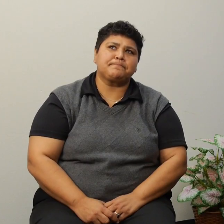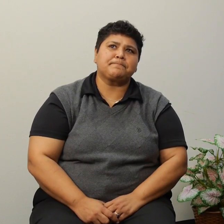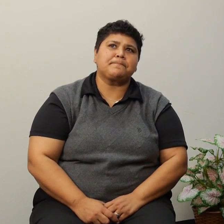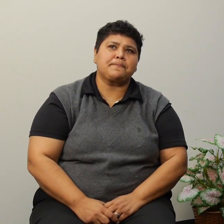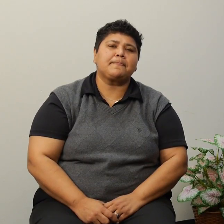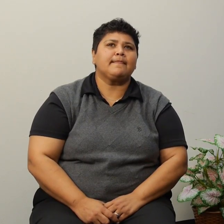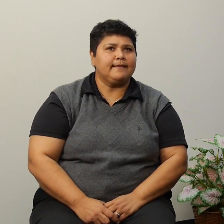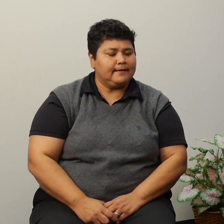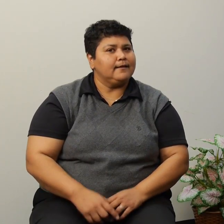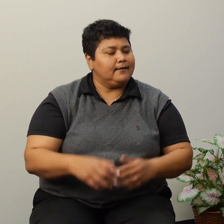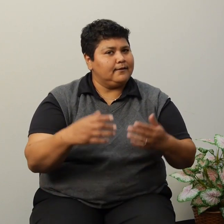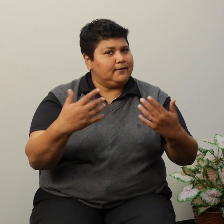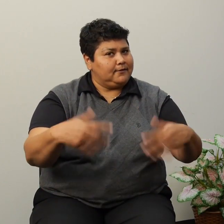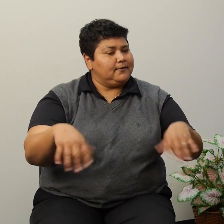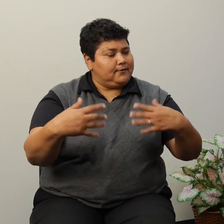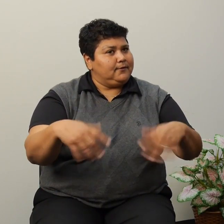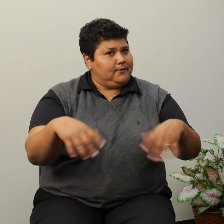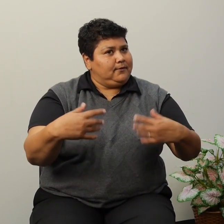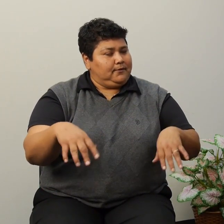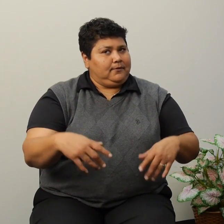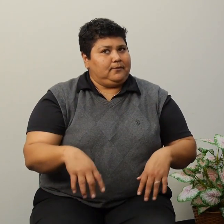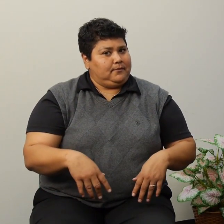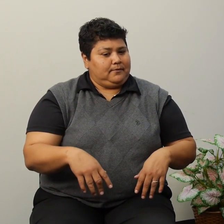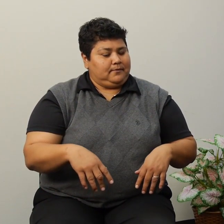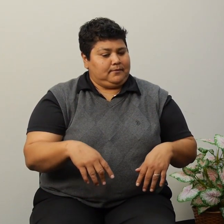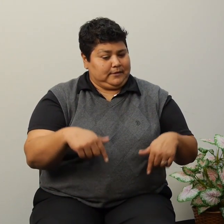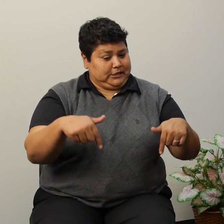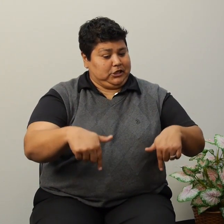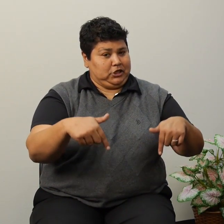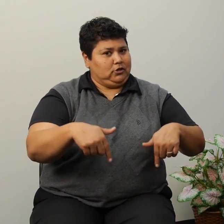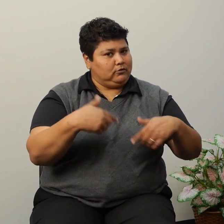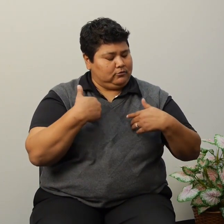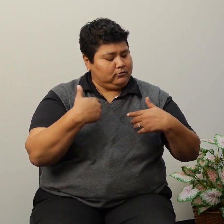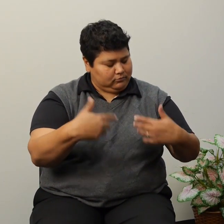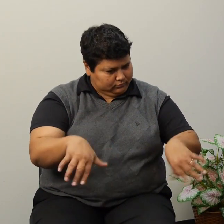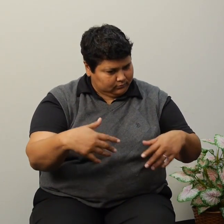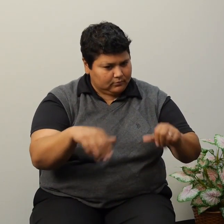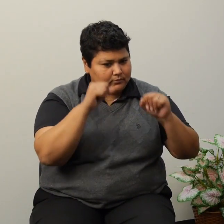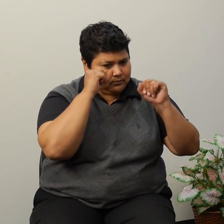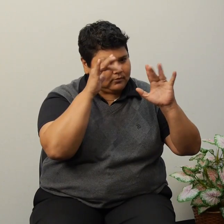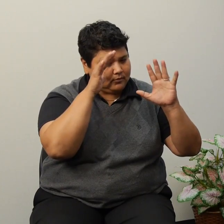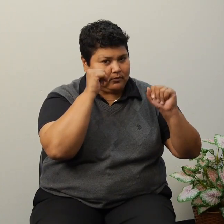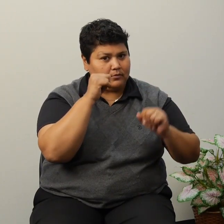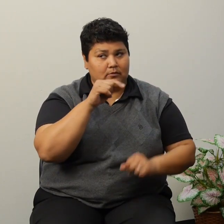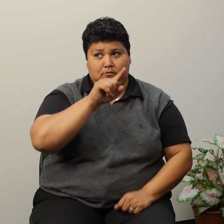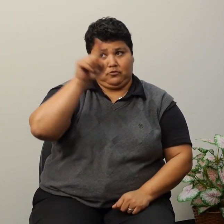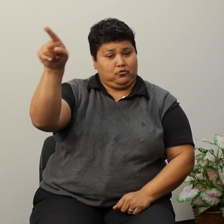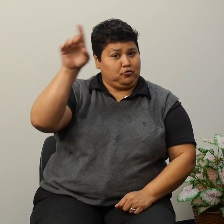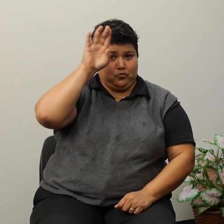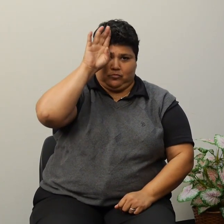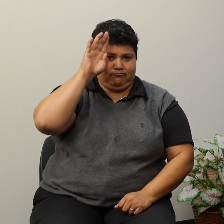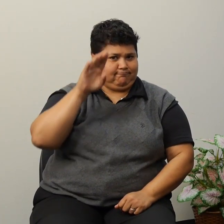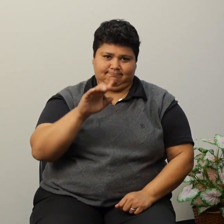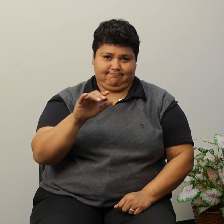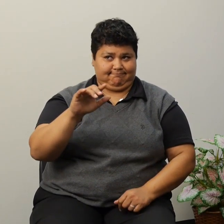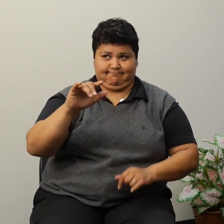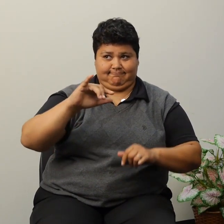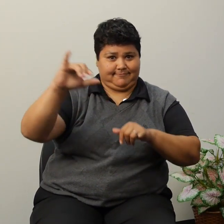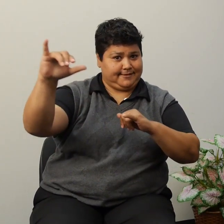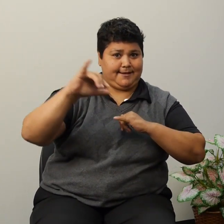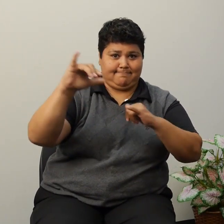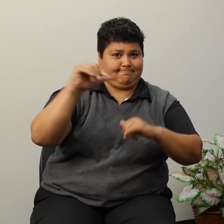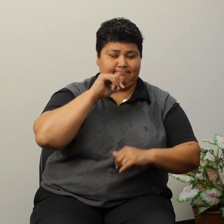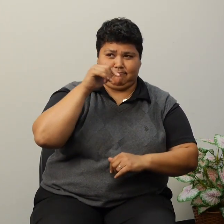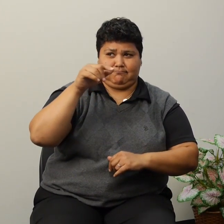Es una cosa increíble, ¿no? En Cuba no hay estos servicios que a mí me han dado aquí en este país.